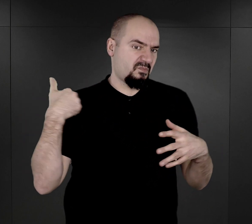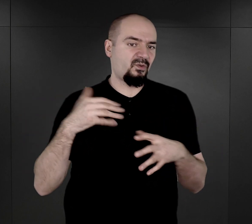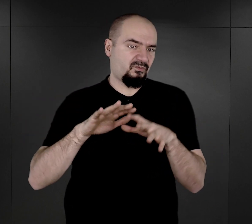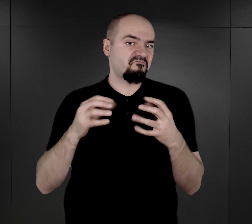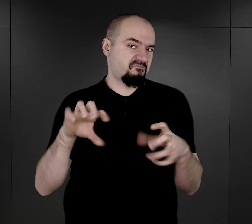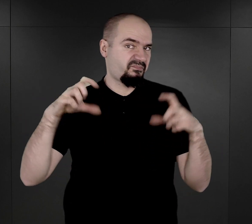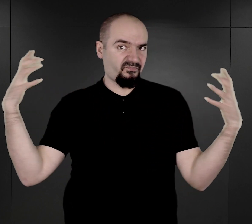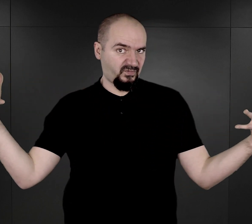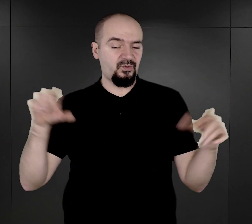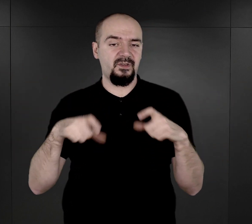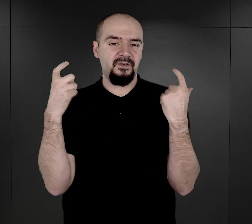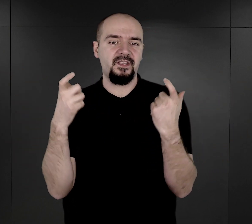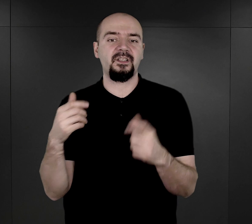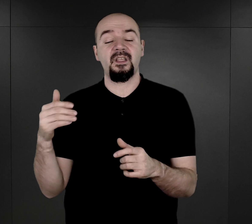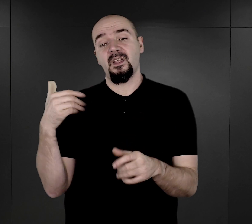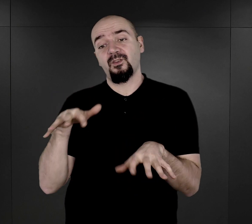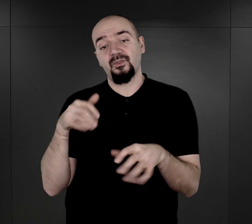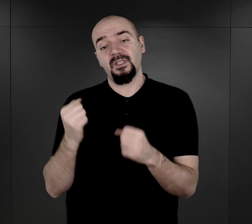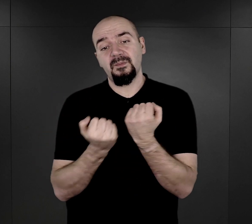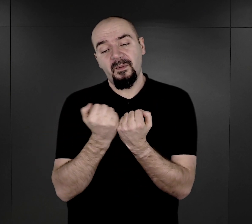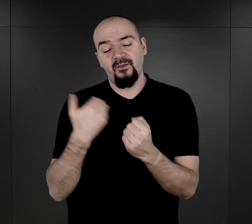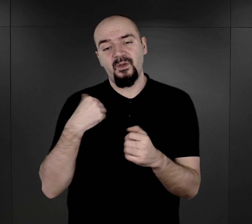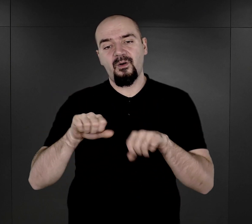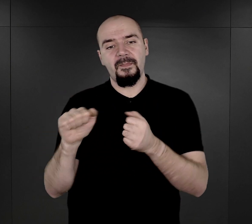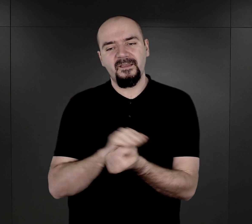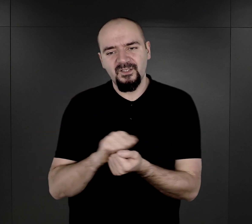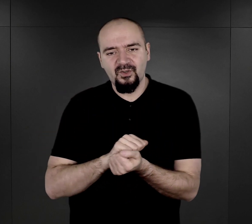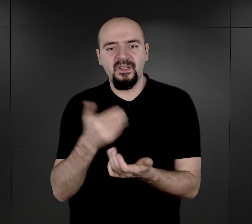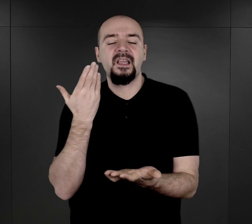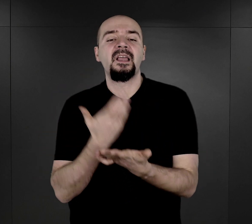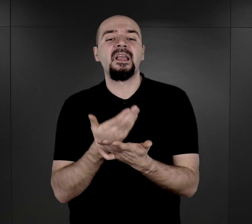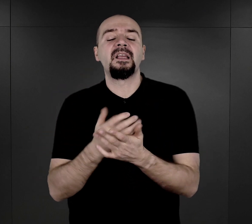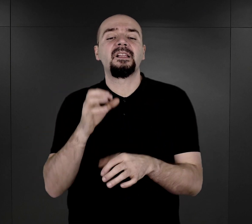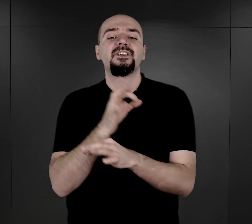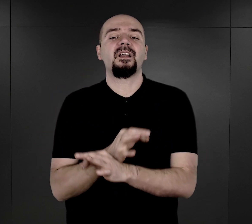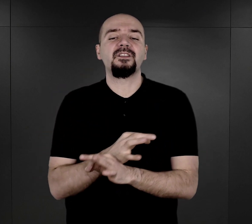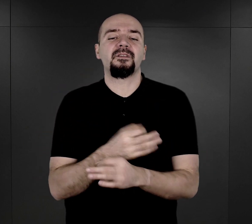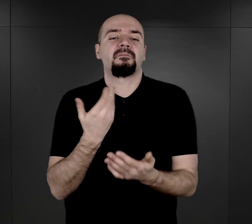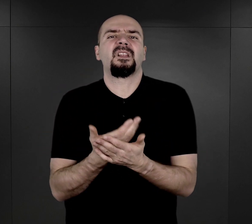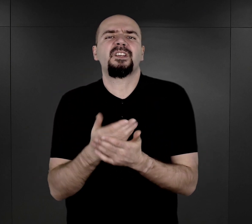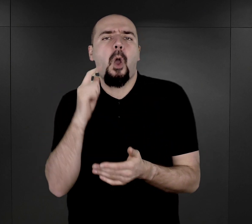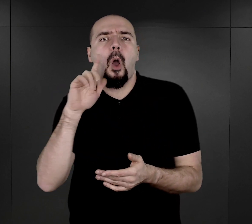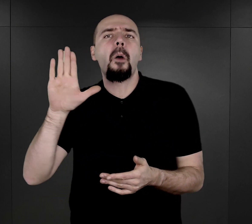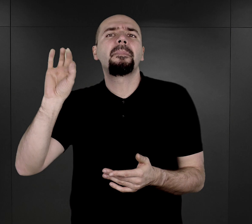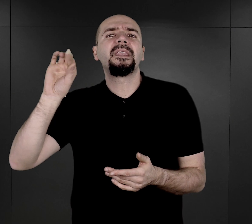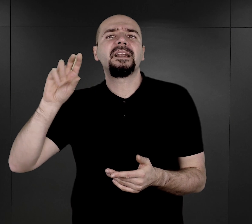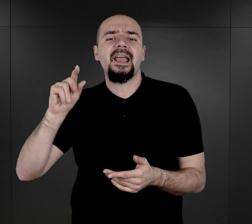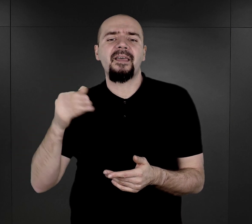dokumentów po prostu została zniszczona. Dlaczego Auschwitz? Dlaczego konkretnie Birkenau? Bo tam właśnie ten obóz został